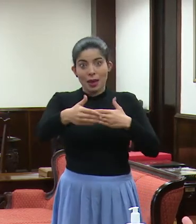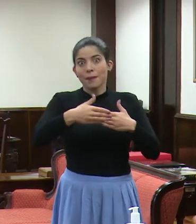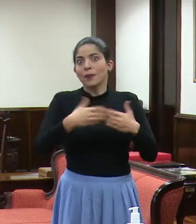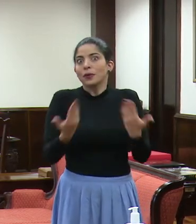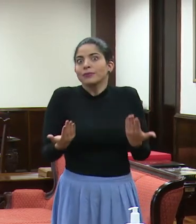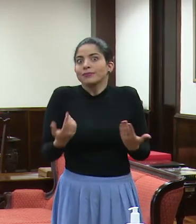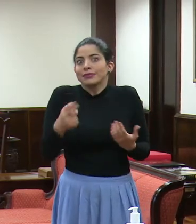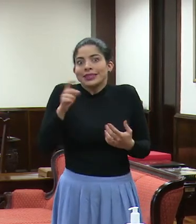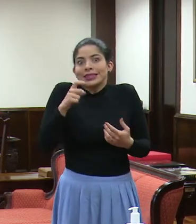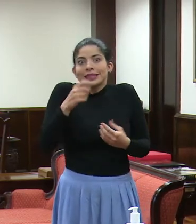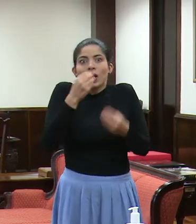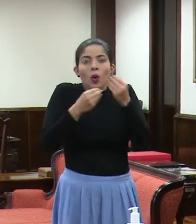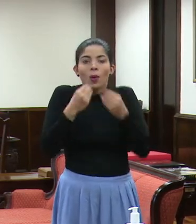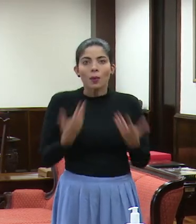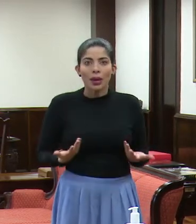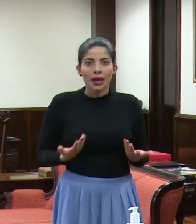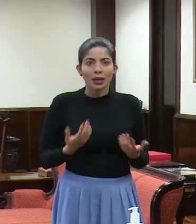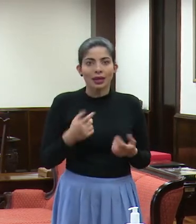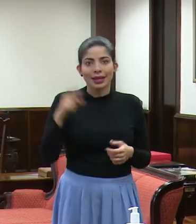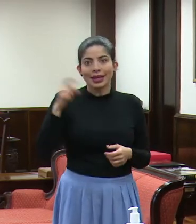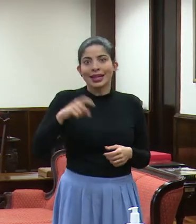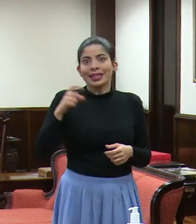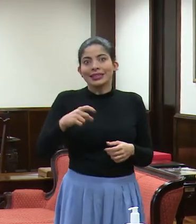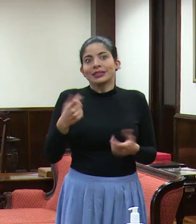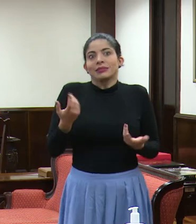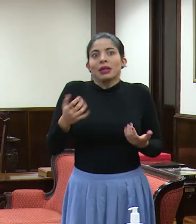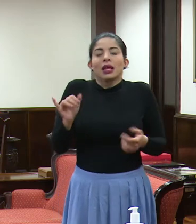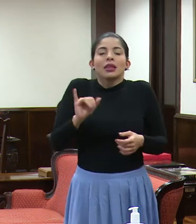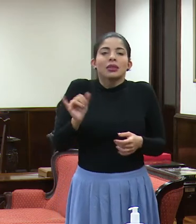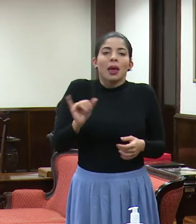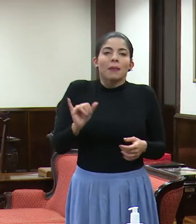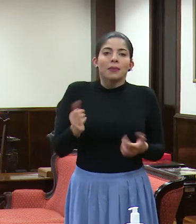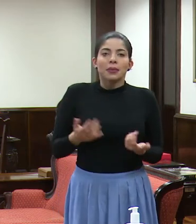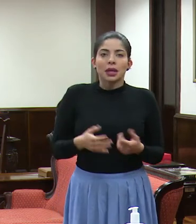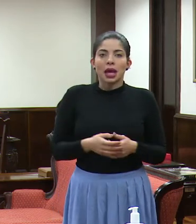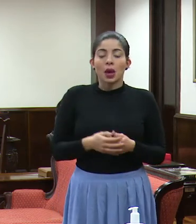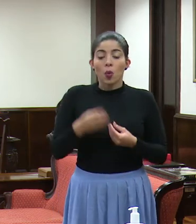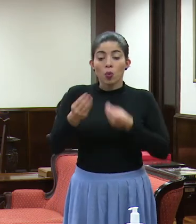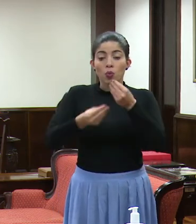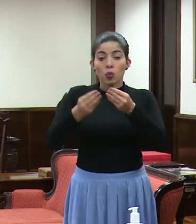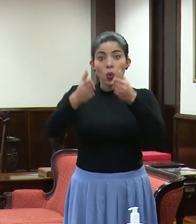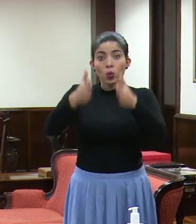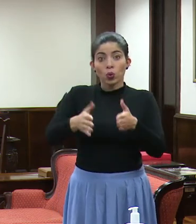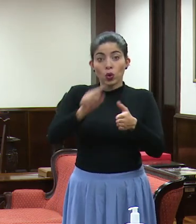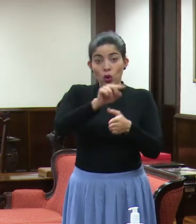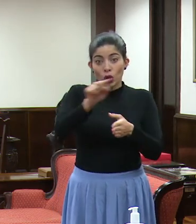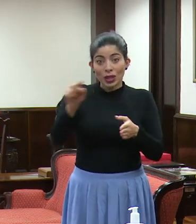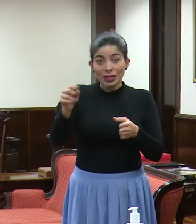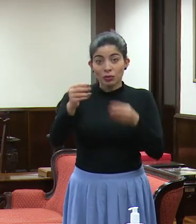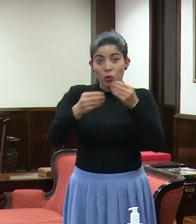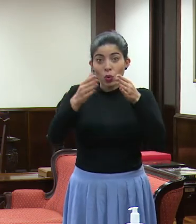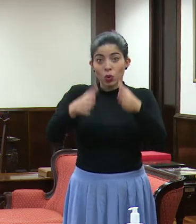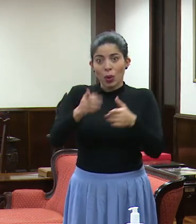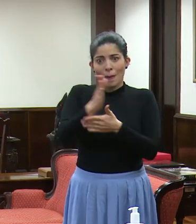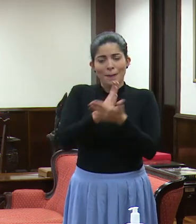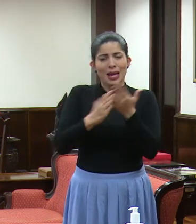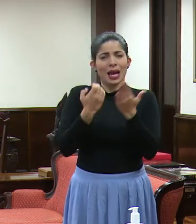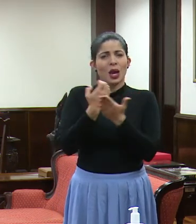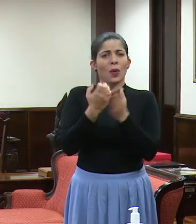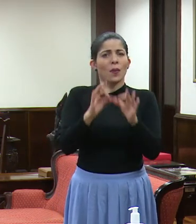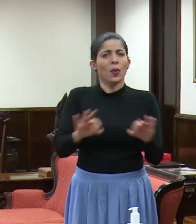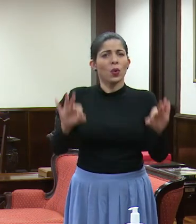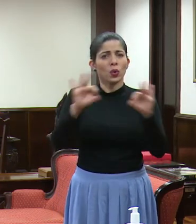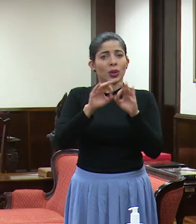que alimentarnos. Y también los productores. Es muy importante en una parte de nuestra economía.